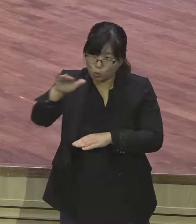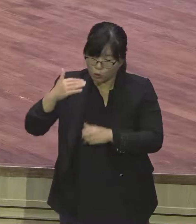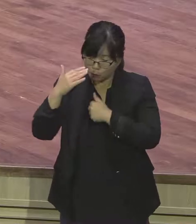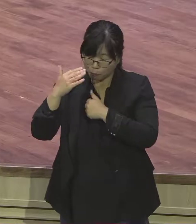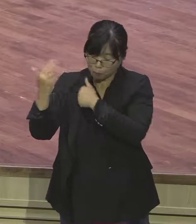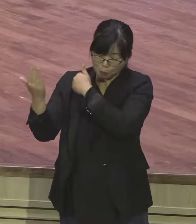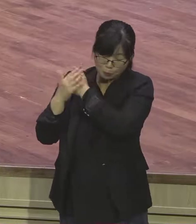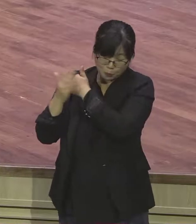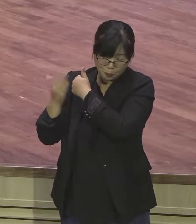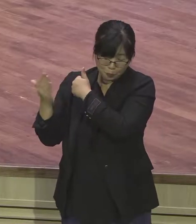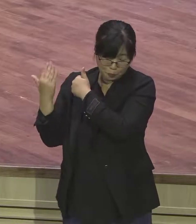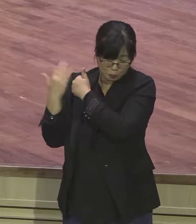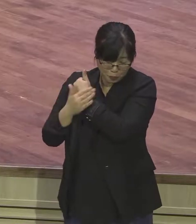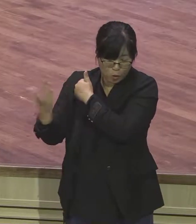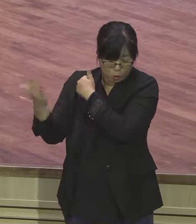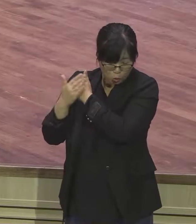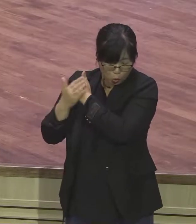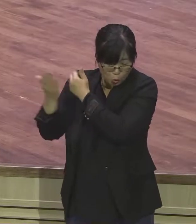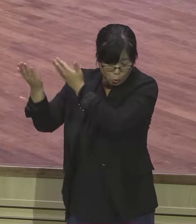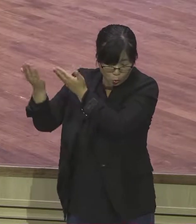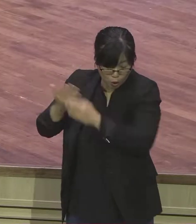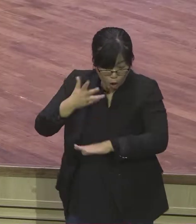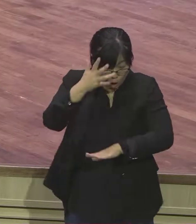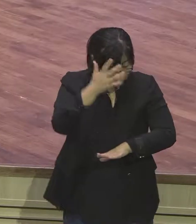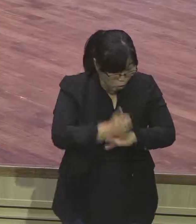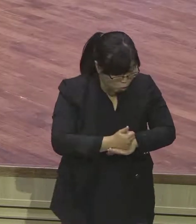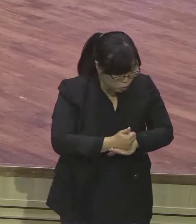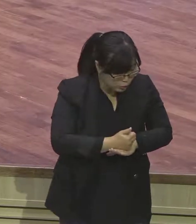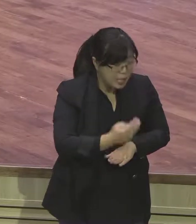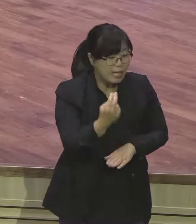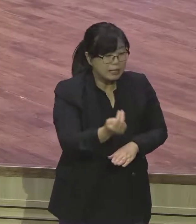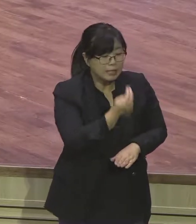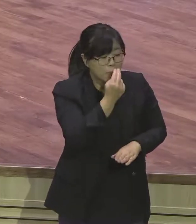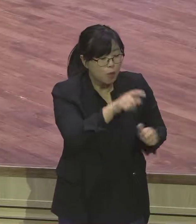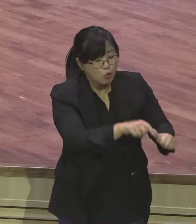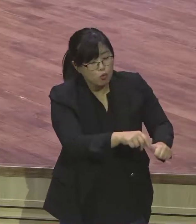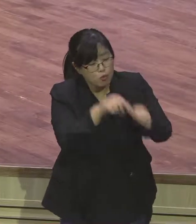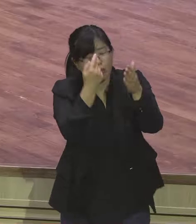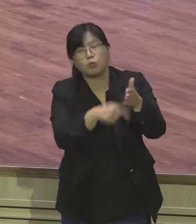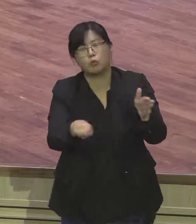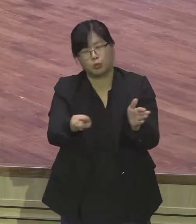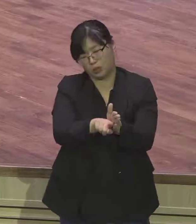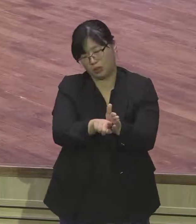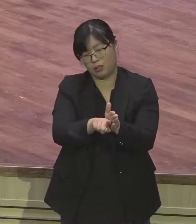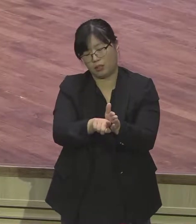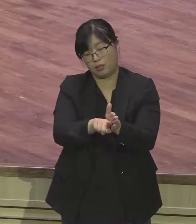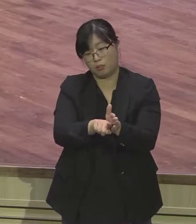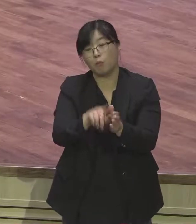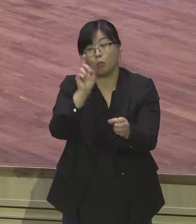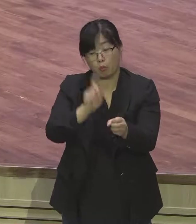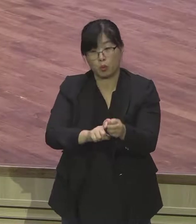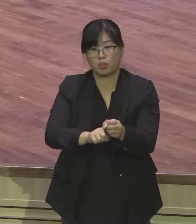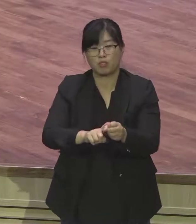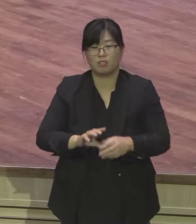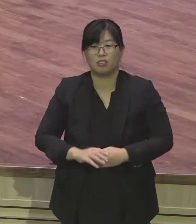하나님의 하나님의 보이지 않는 손 다른 사람을 파멸의 길로 인도하는 것이 아니라 용서하고 살리고